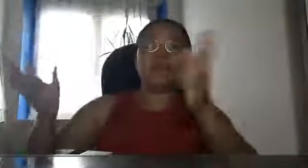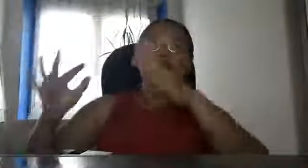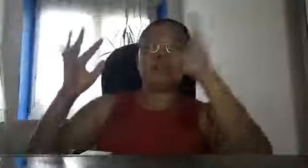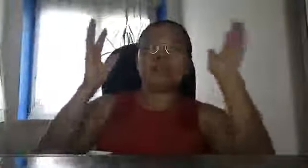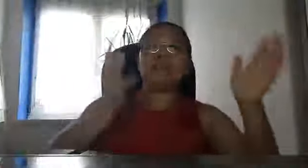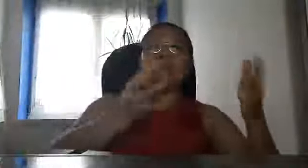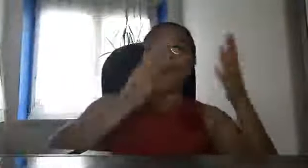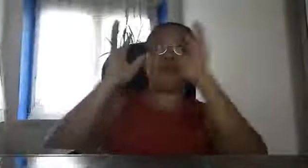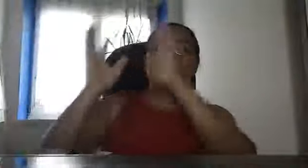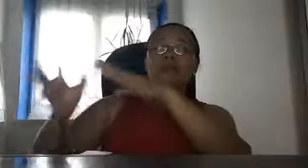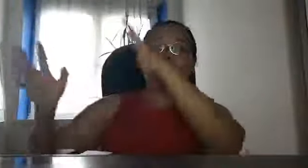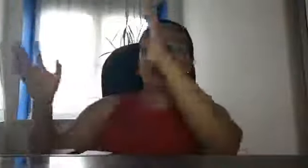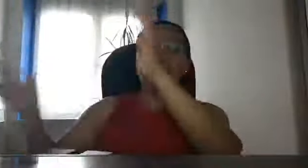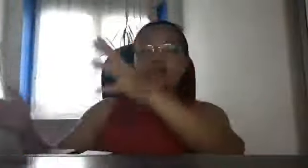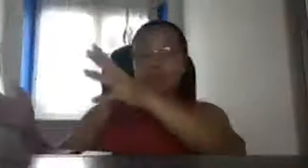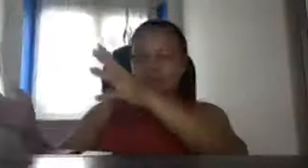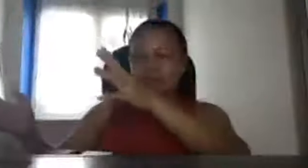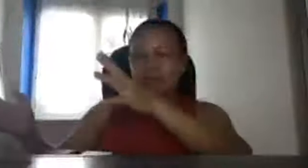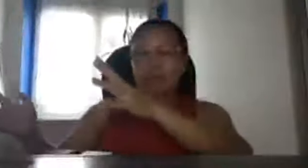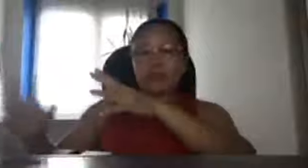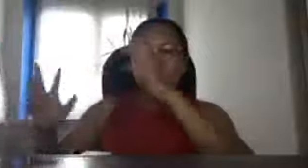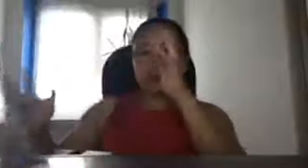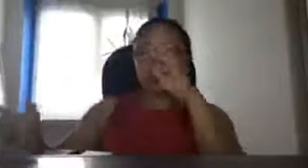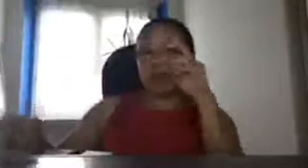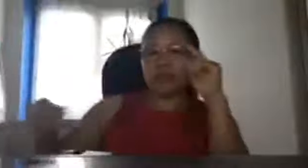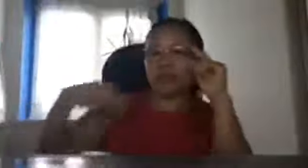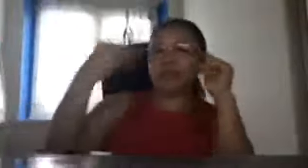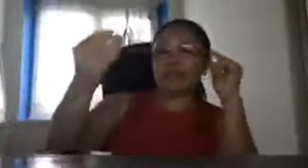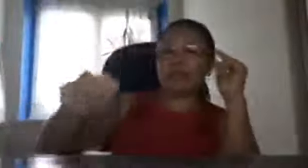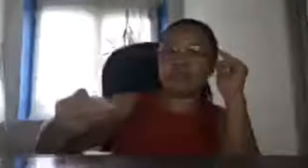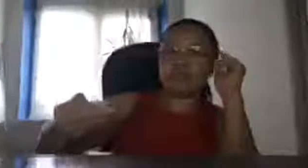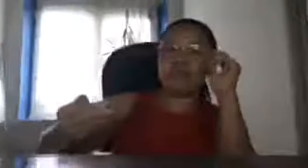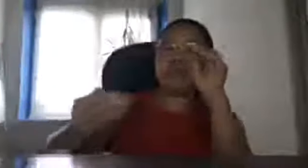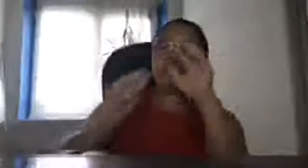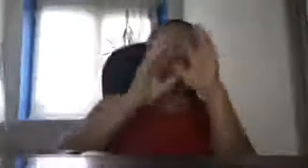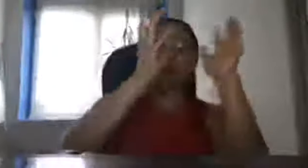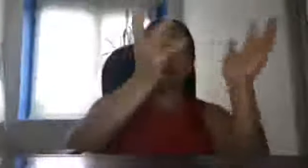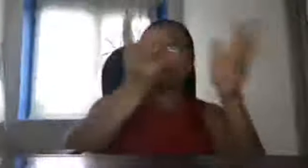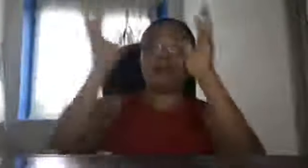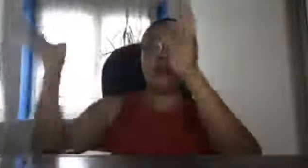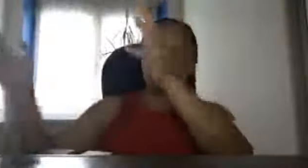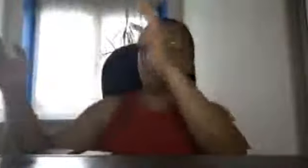munisipyo ay tulak ng druga itong mga DSWD some lang